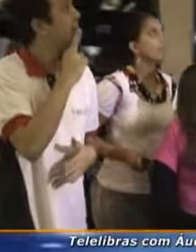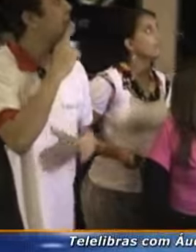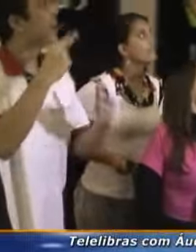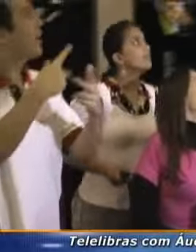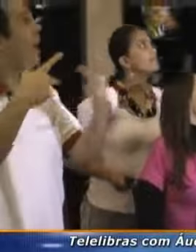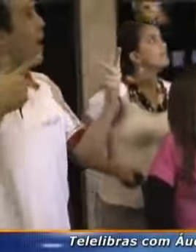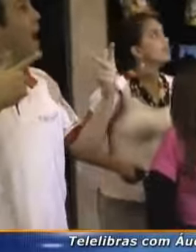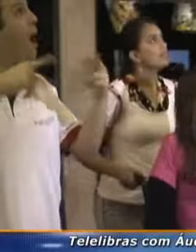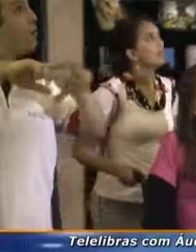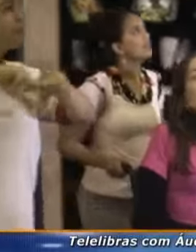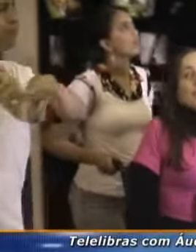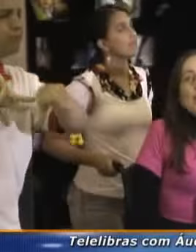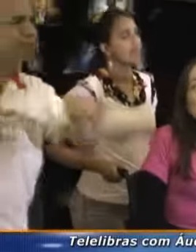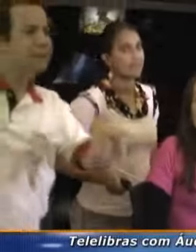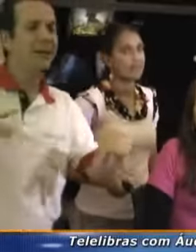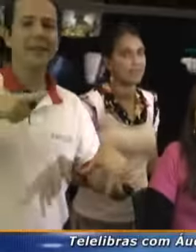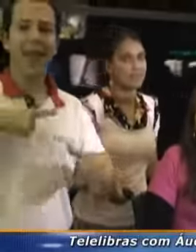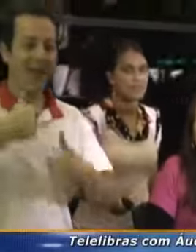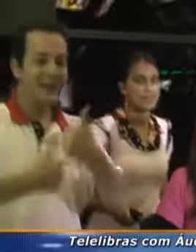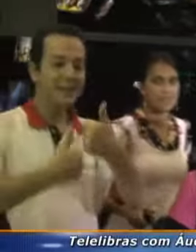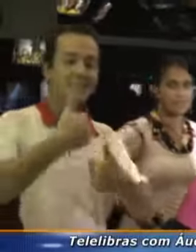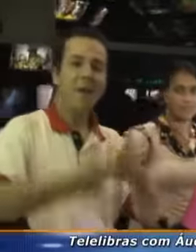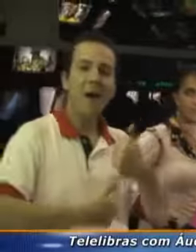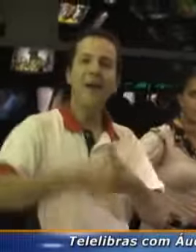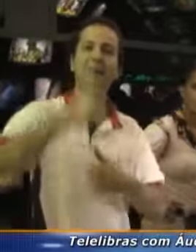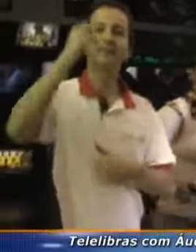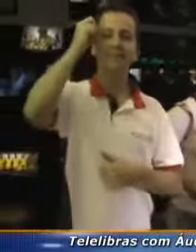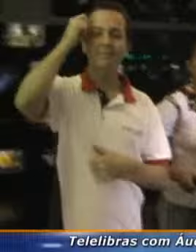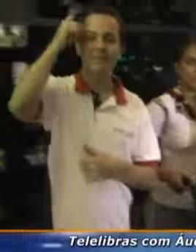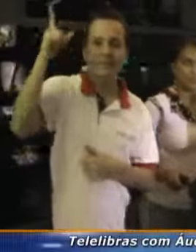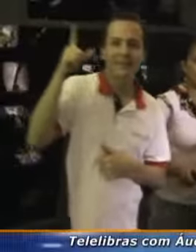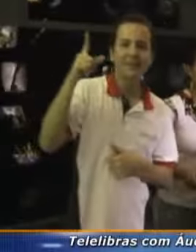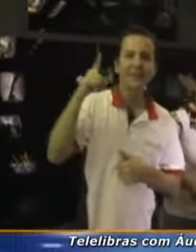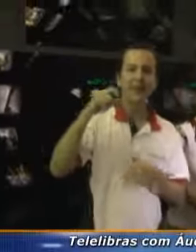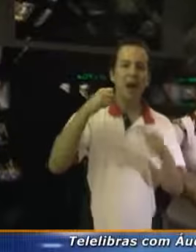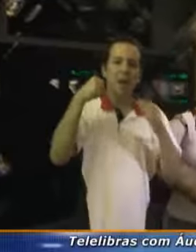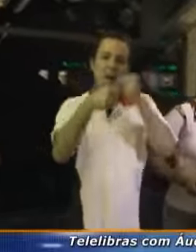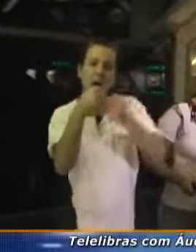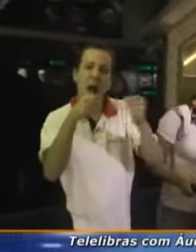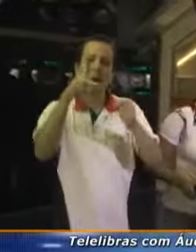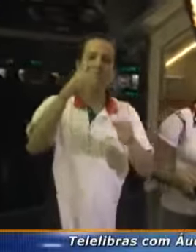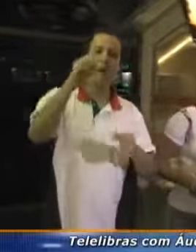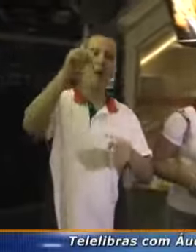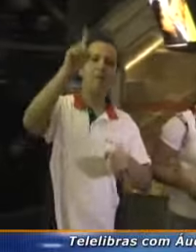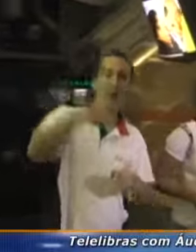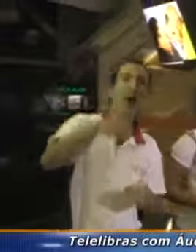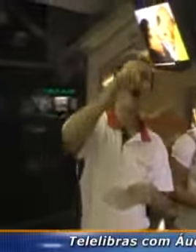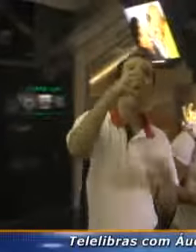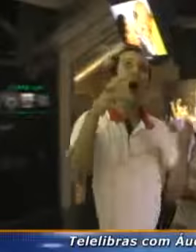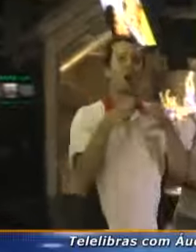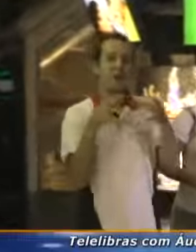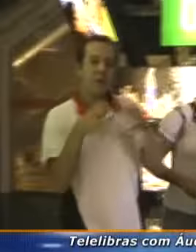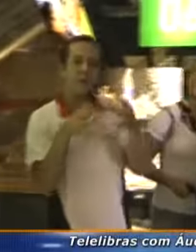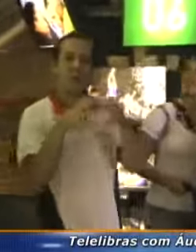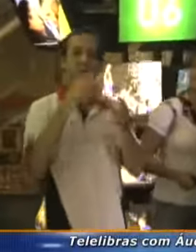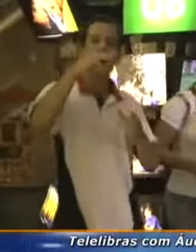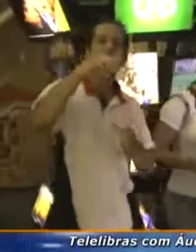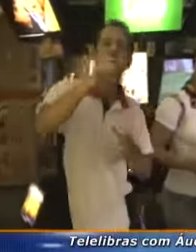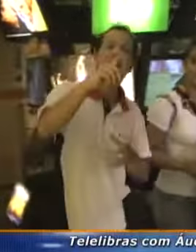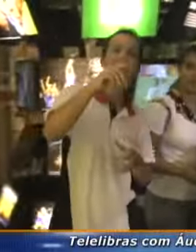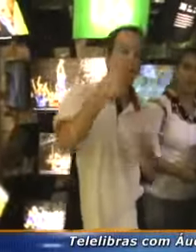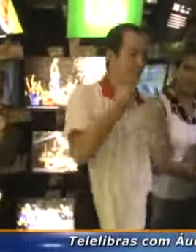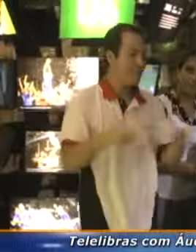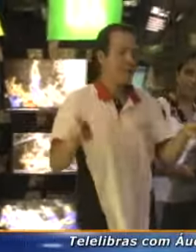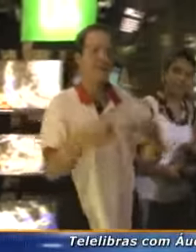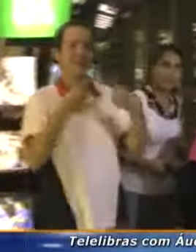Daiane dos Santos, pelo Asselino Freitas, o Popó, aqui, a banda de rock, os Mamonas Assassinas, o Bill